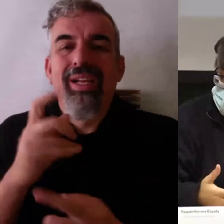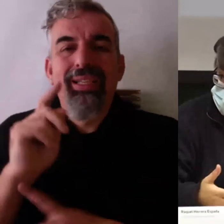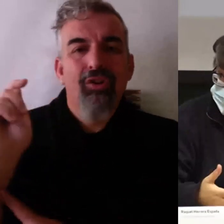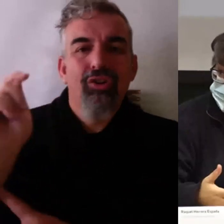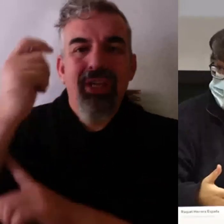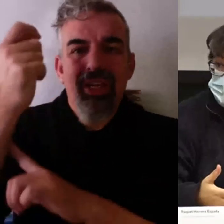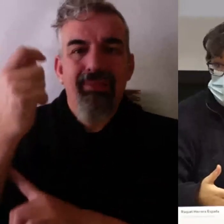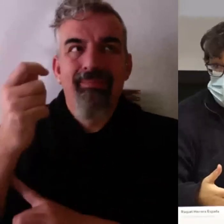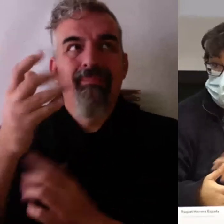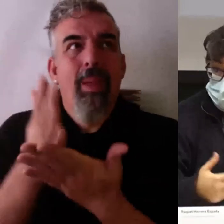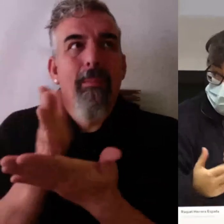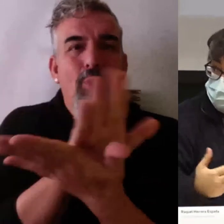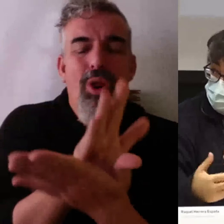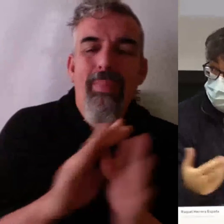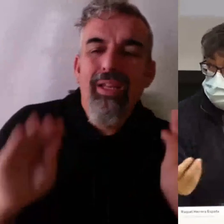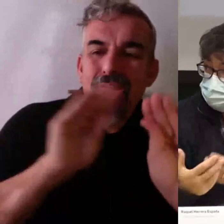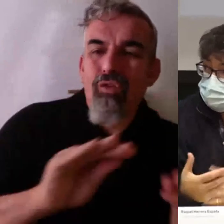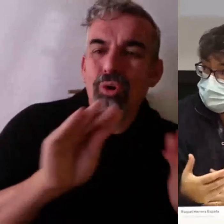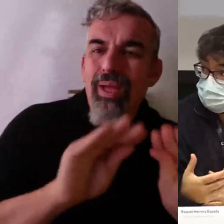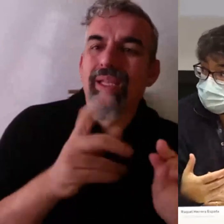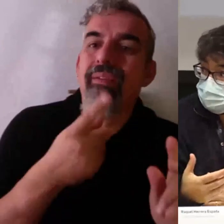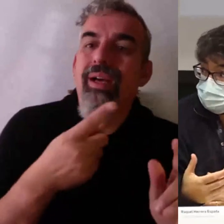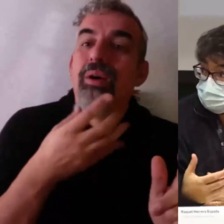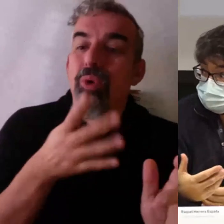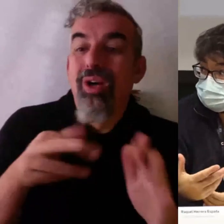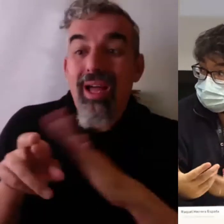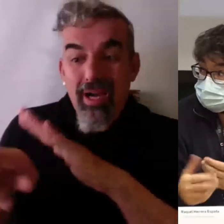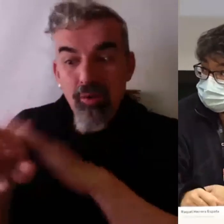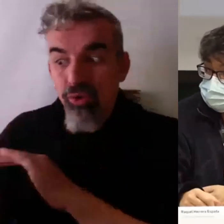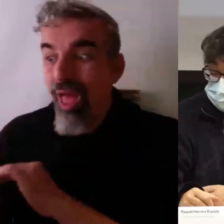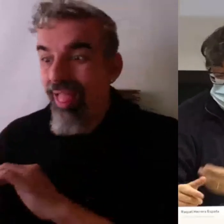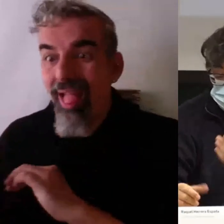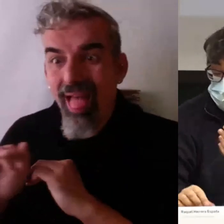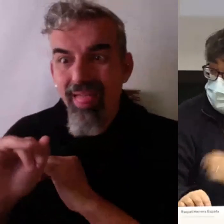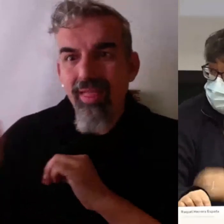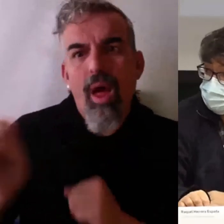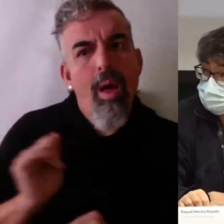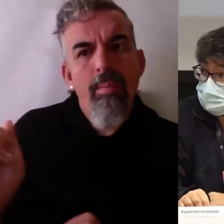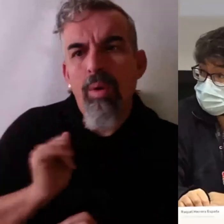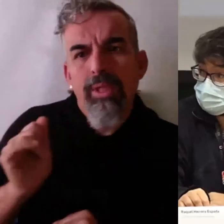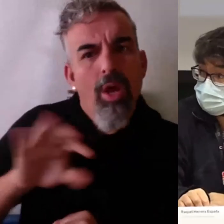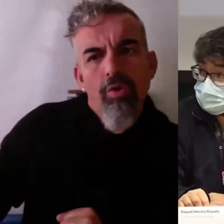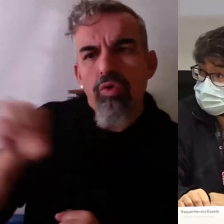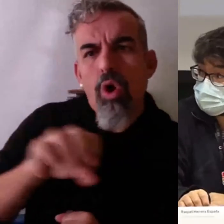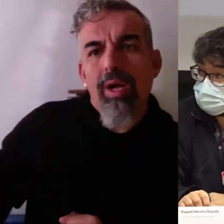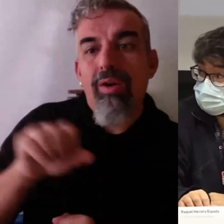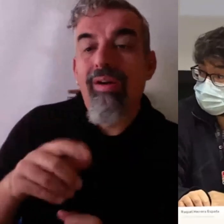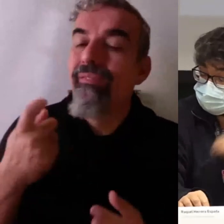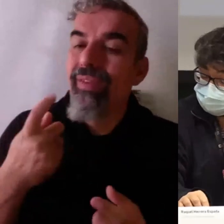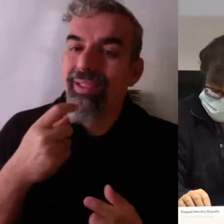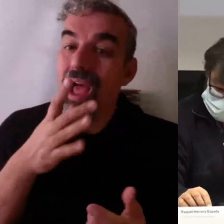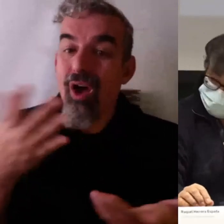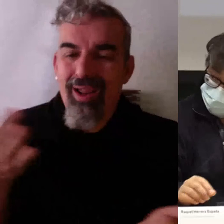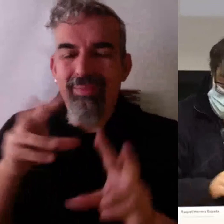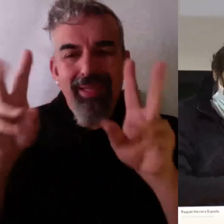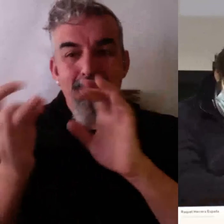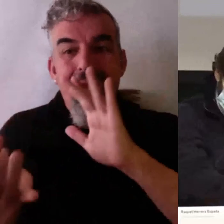formativa optimizando los recursos de los que disponemos. y bueno, ahí es donde está la parte creativa del asunto.